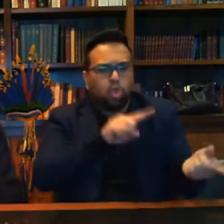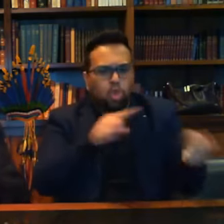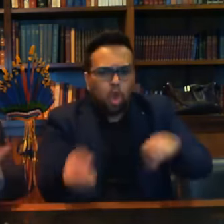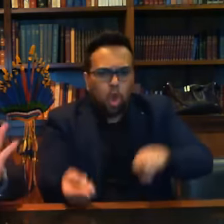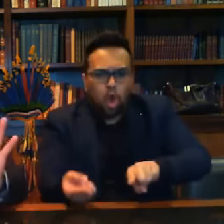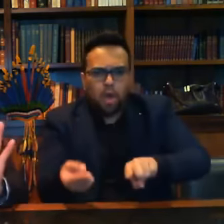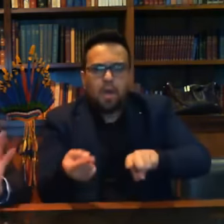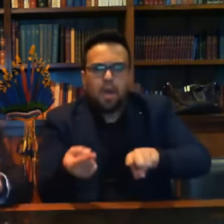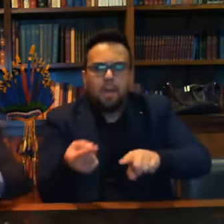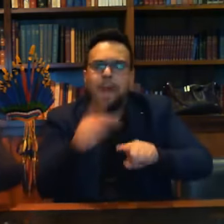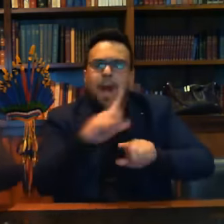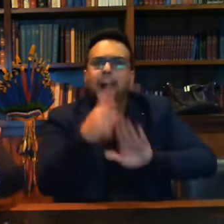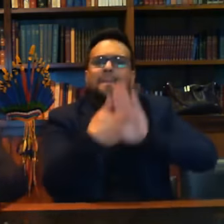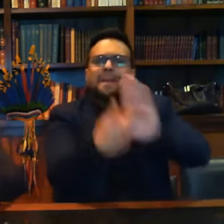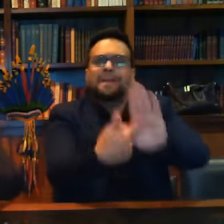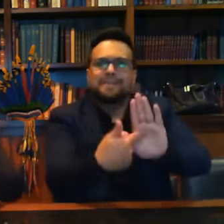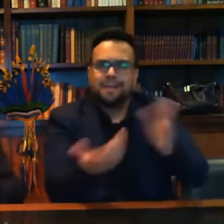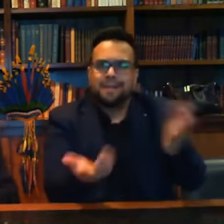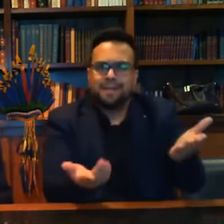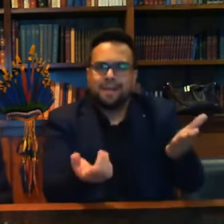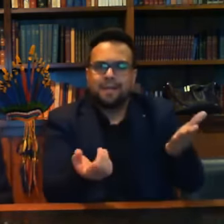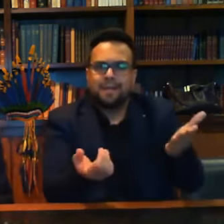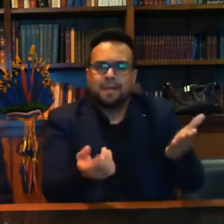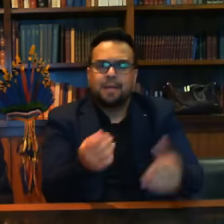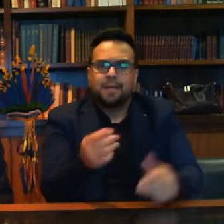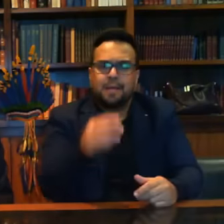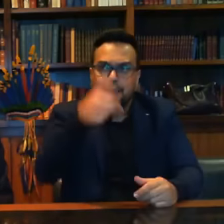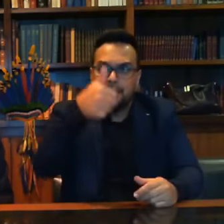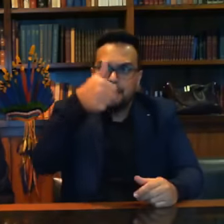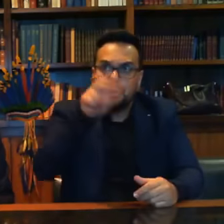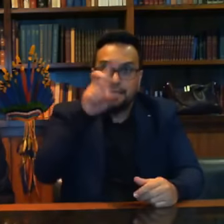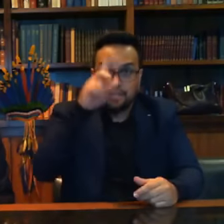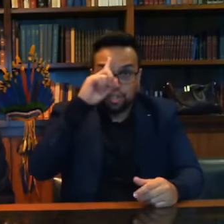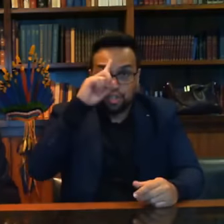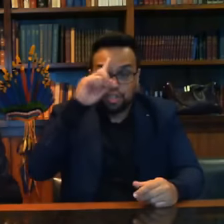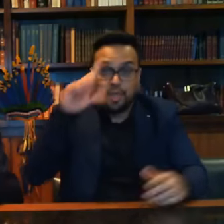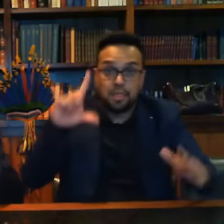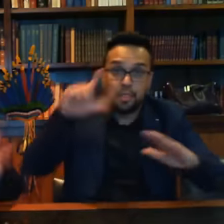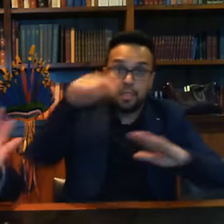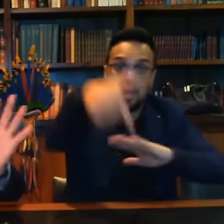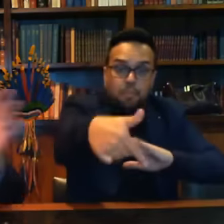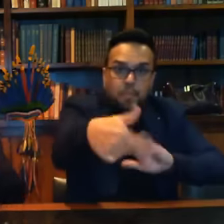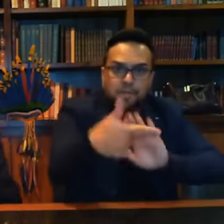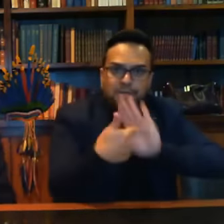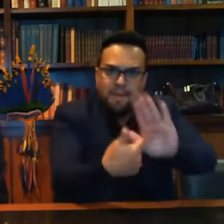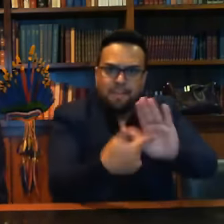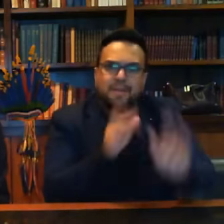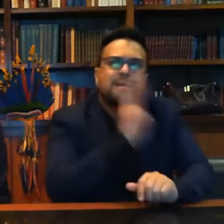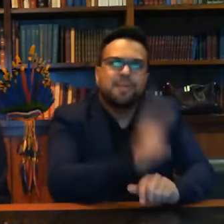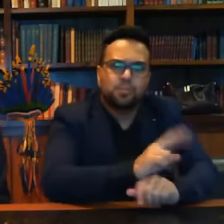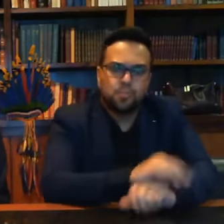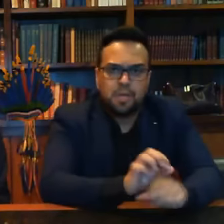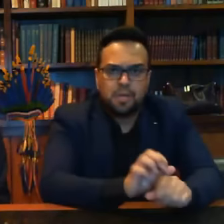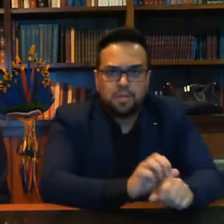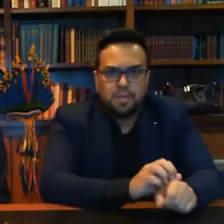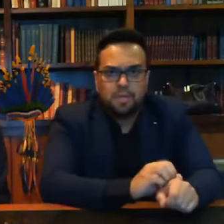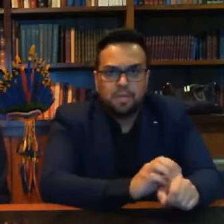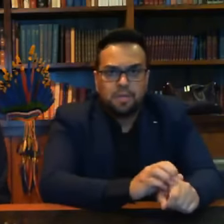para quando apresentar, olha, está aqui, 15 dias depois em média, está aqui o